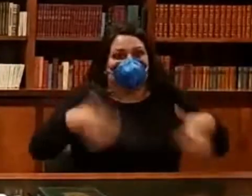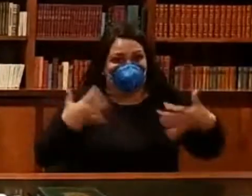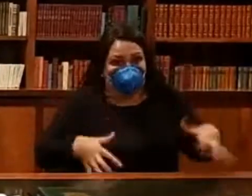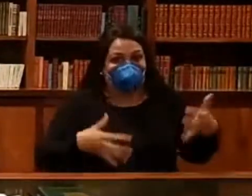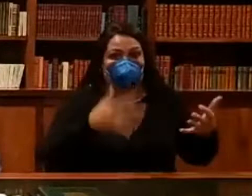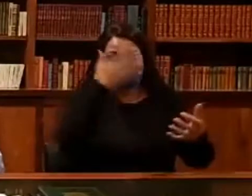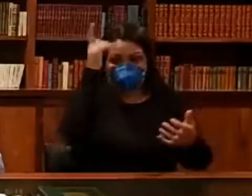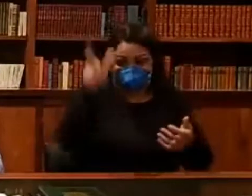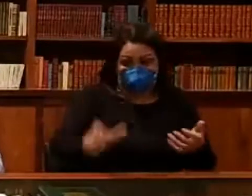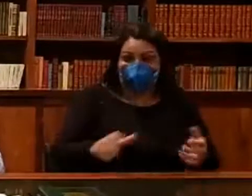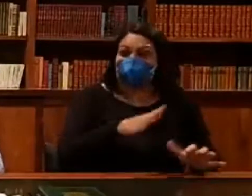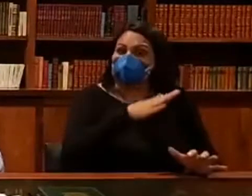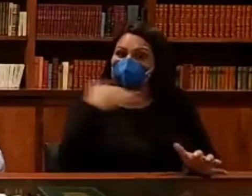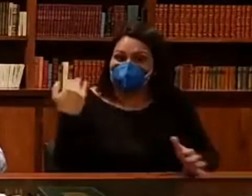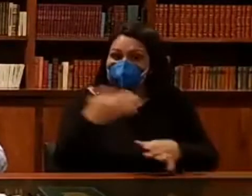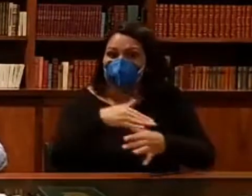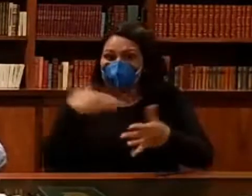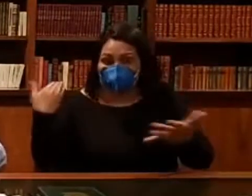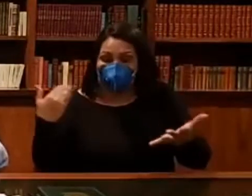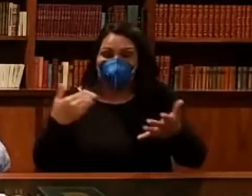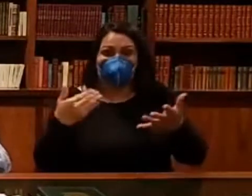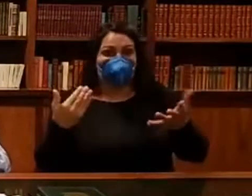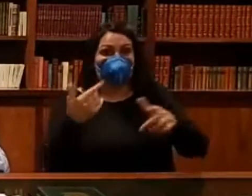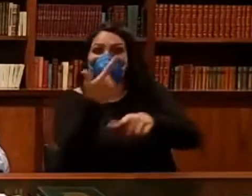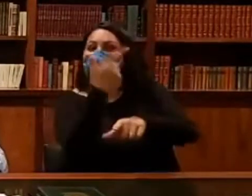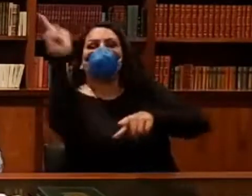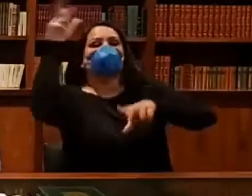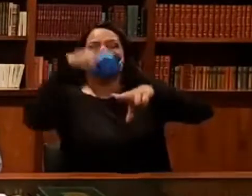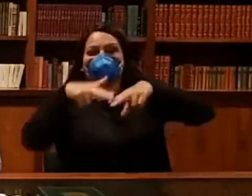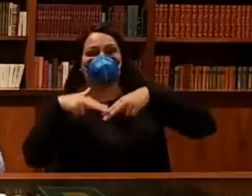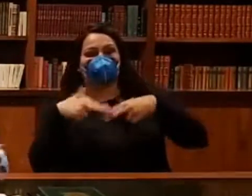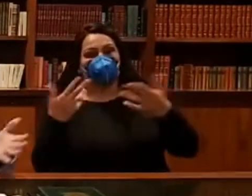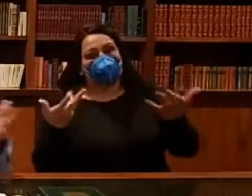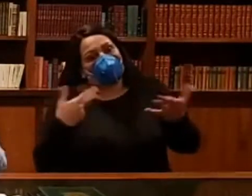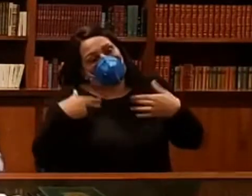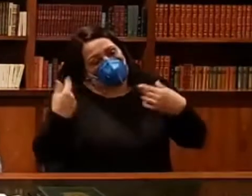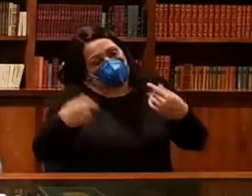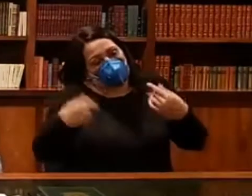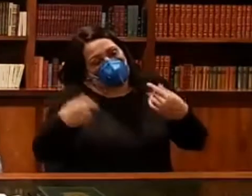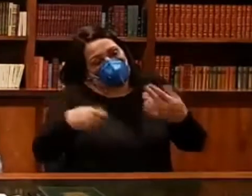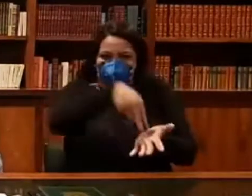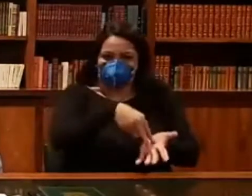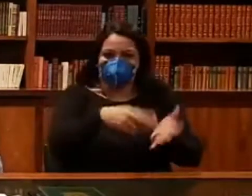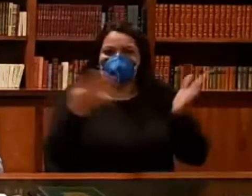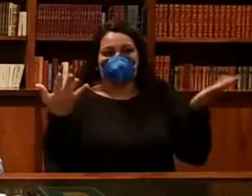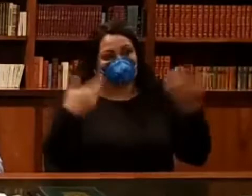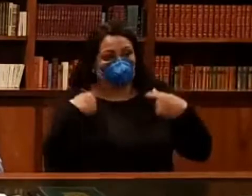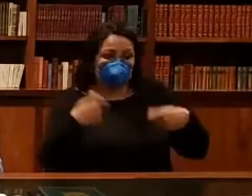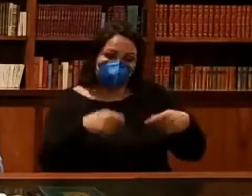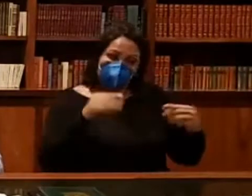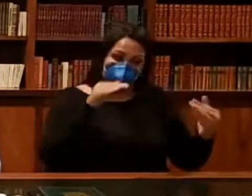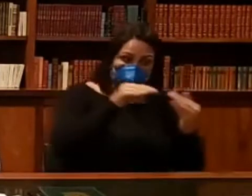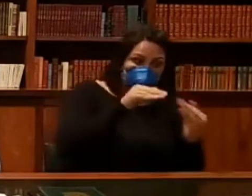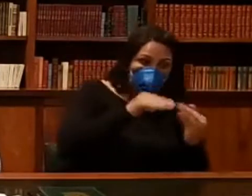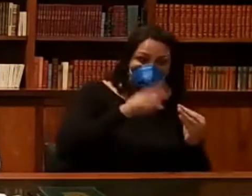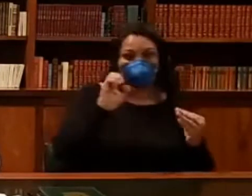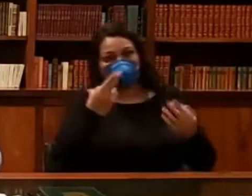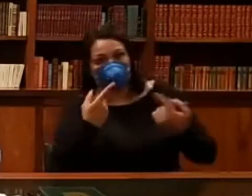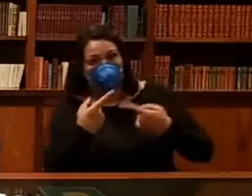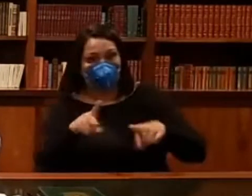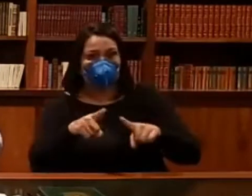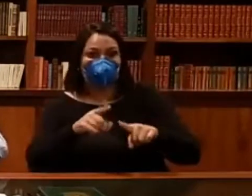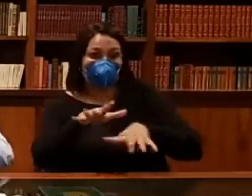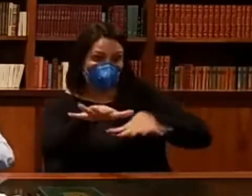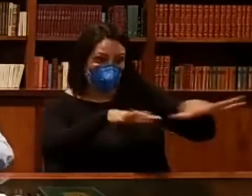outro motivo, vão dizer que é o coronavírus. Então, como presidente da república, eu tenho que tomar uma posição. Exatamente. Ou a favor. Se bem que o